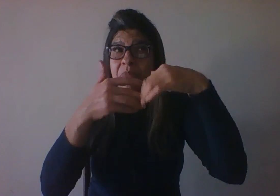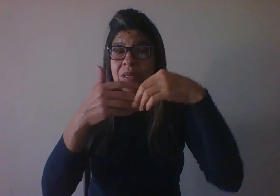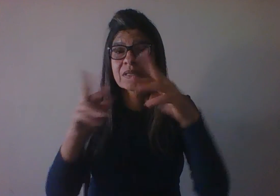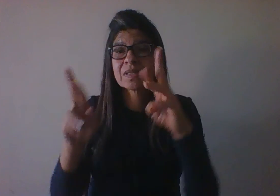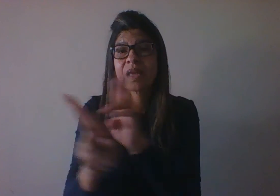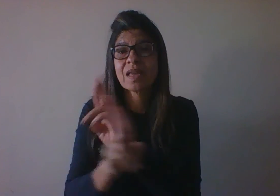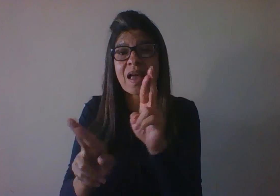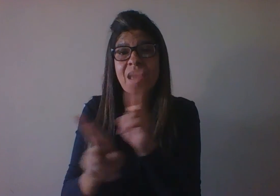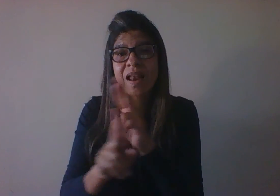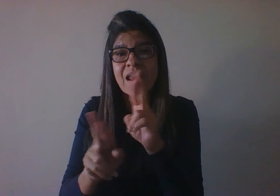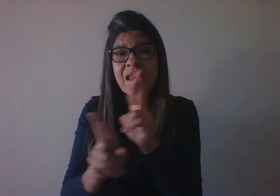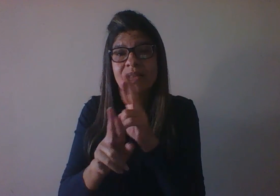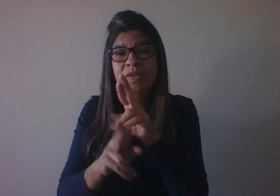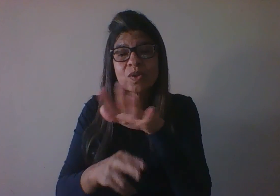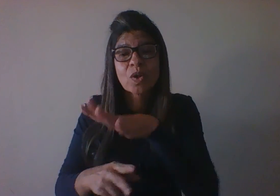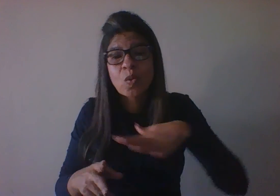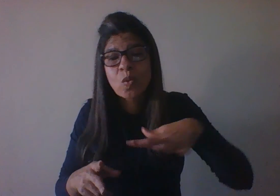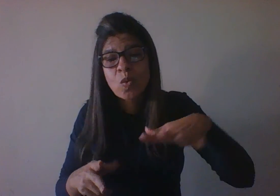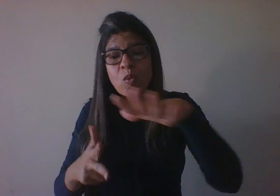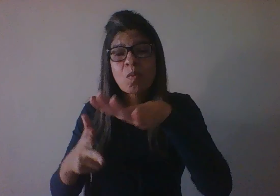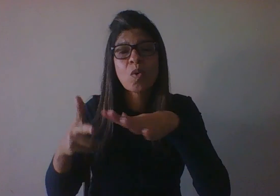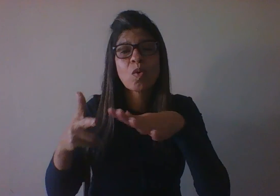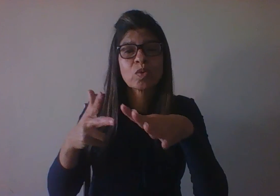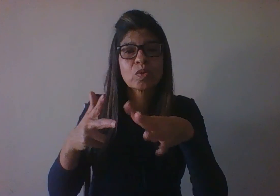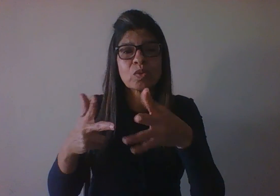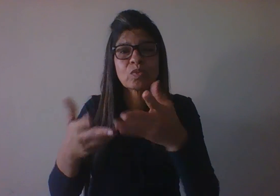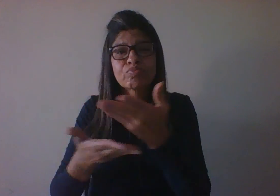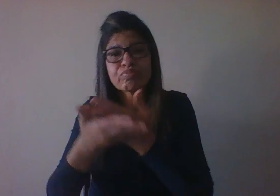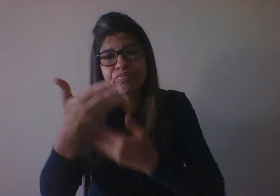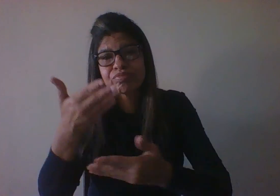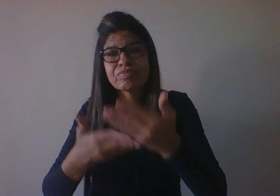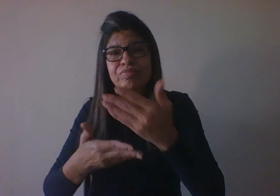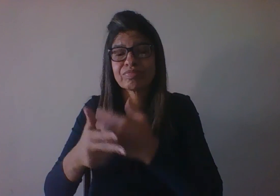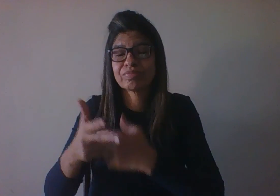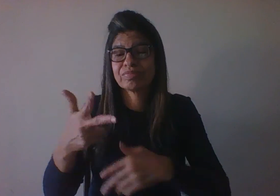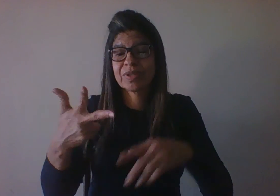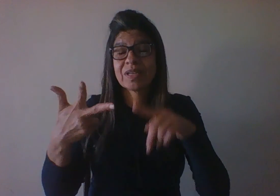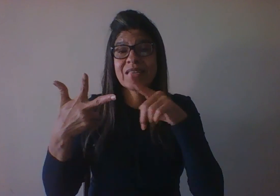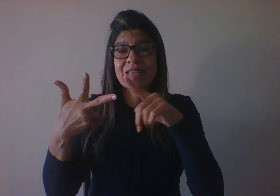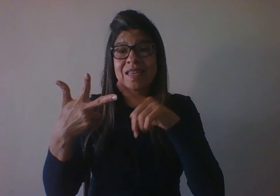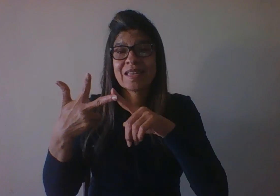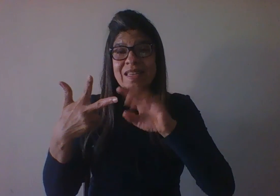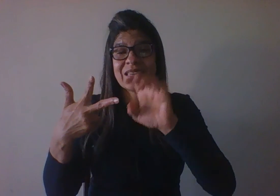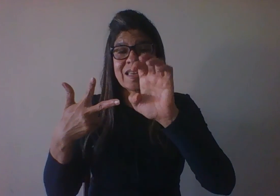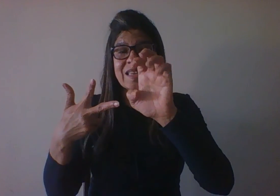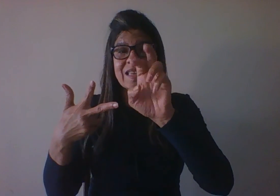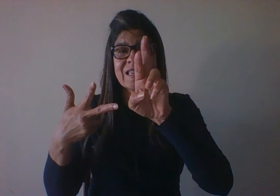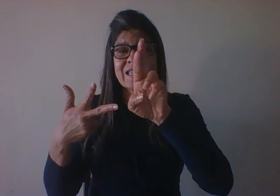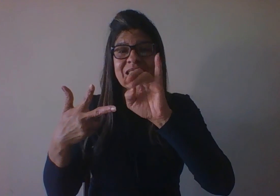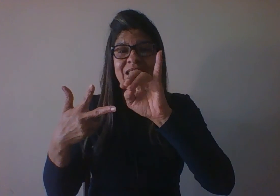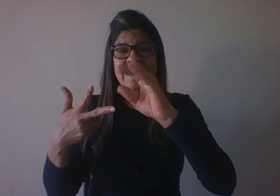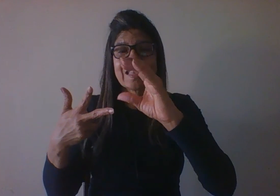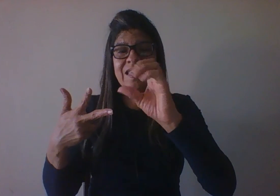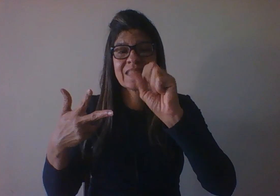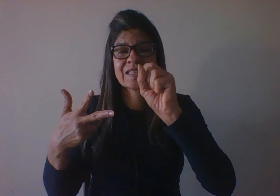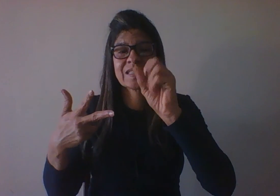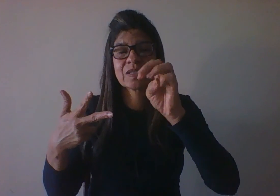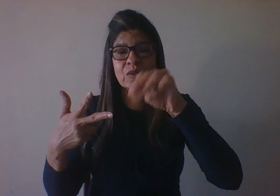pelos indivíduos. Então, para Eric Erikson, o desenvolvimento é composto por oito estágios que vão